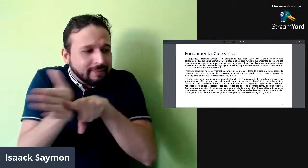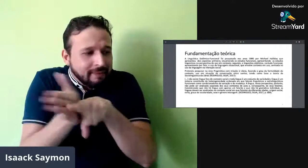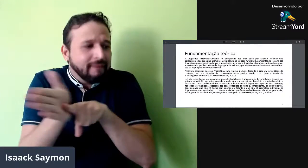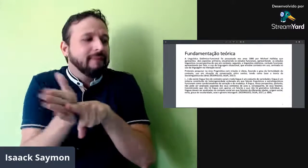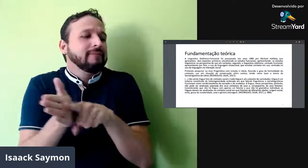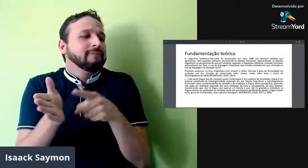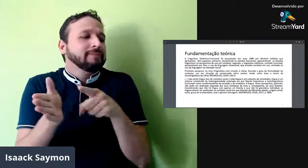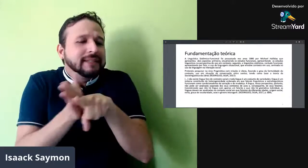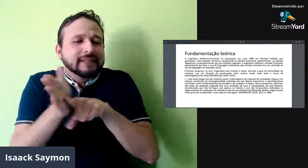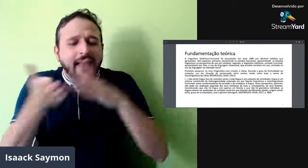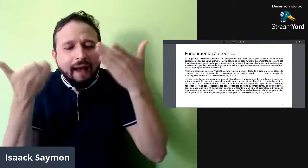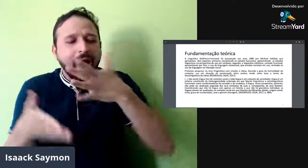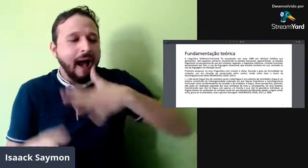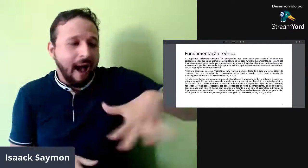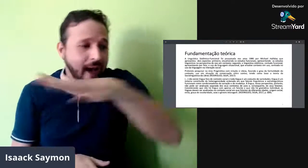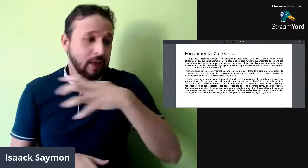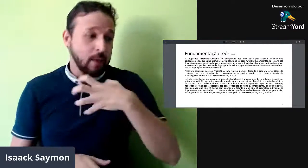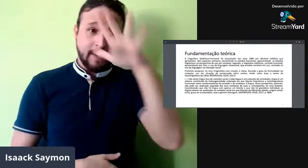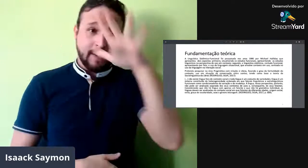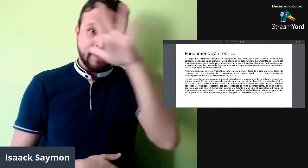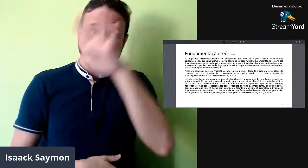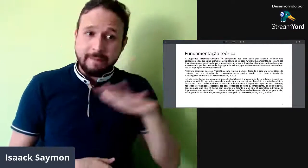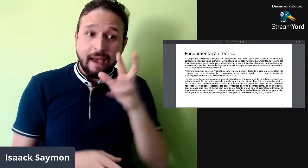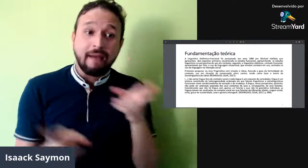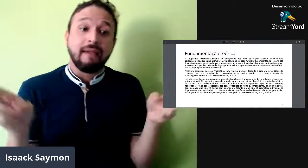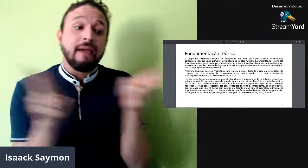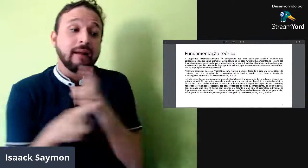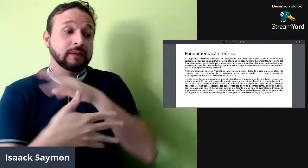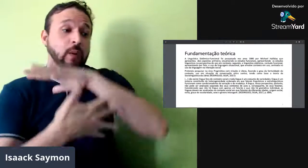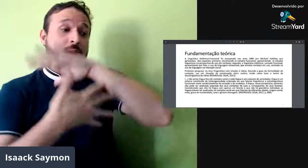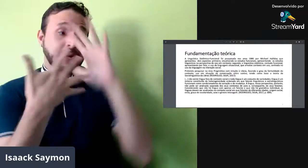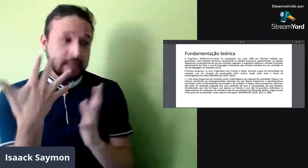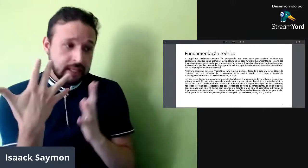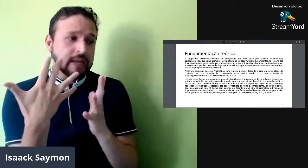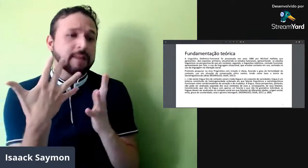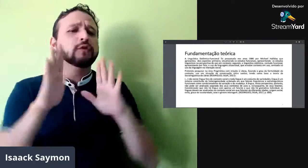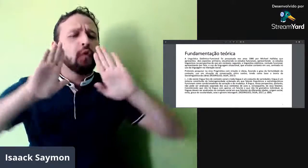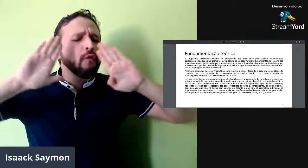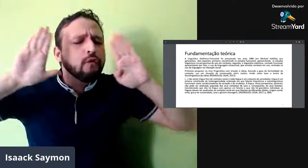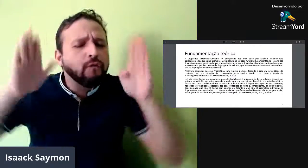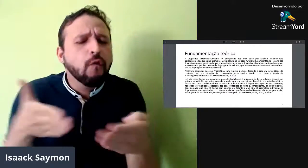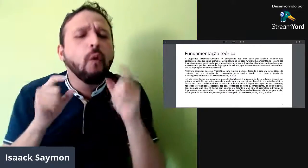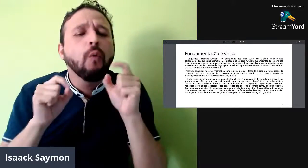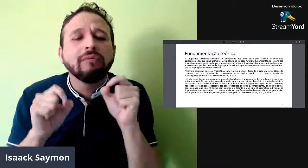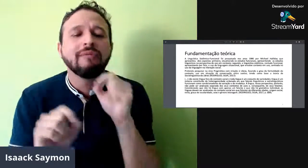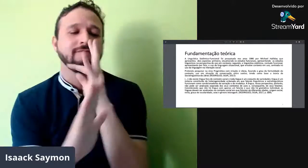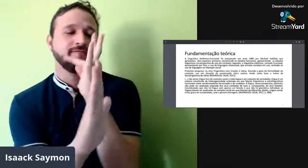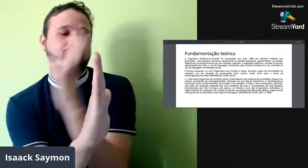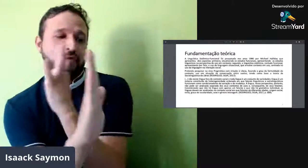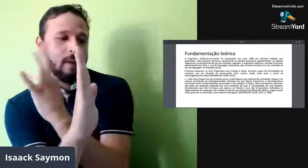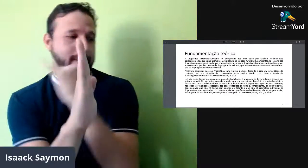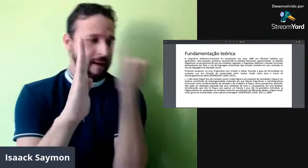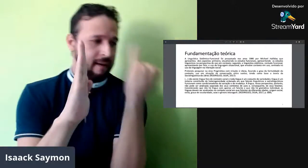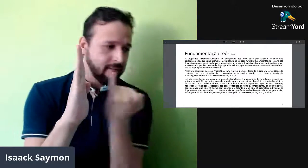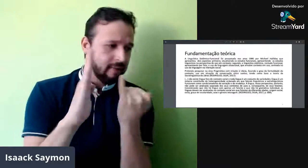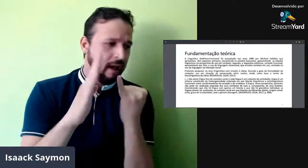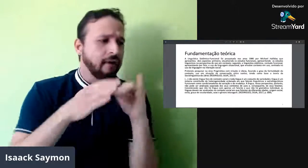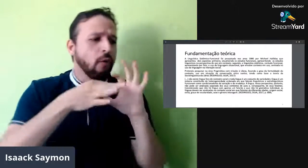Eu queria pesquisar na área da pragmática, em relação a Libras, focando nesse